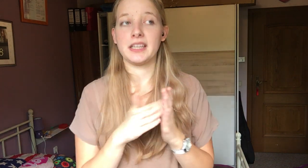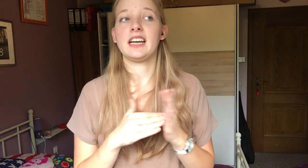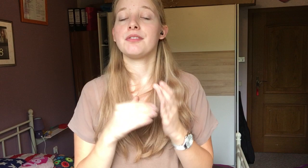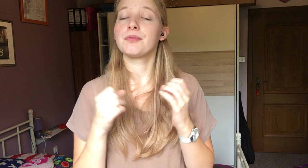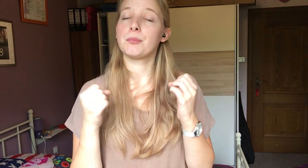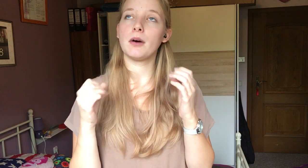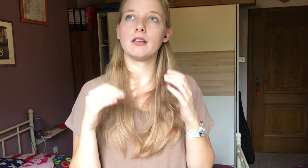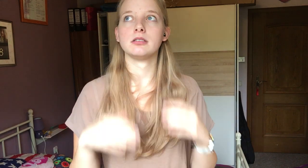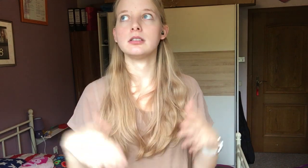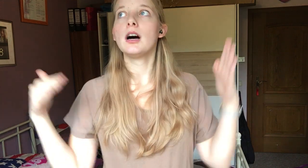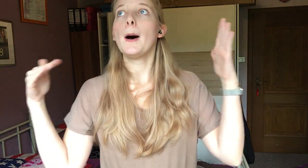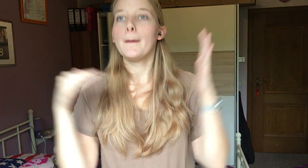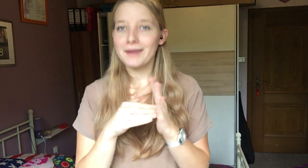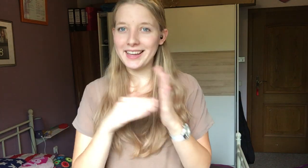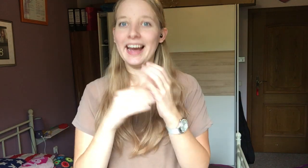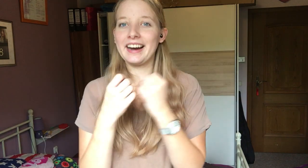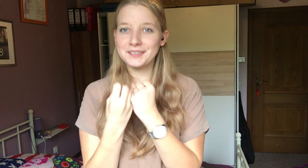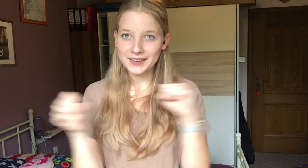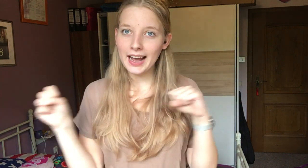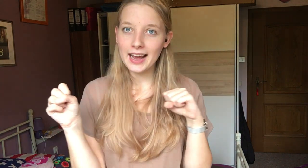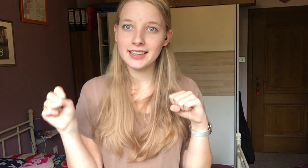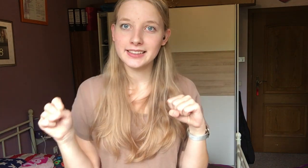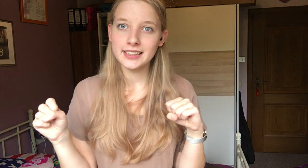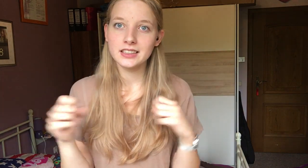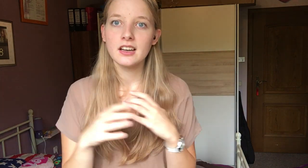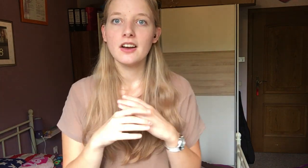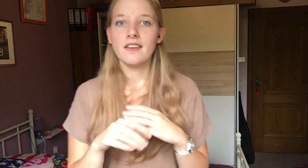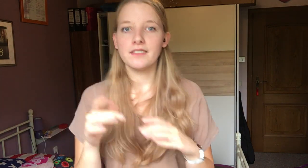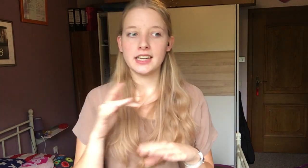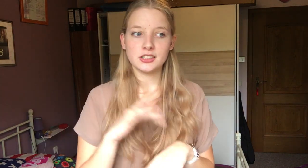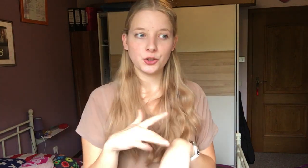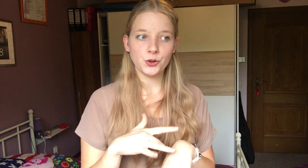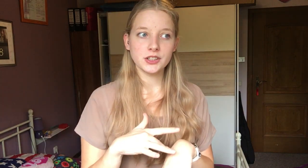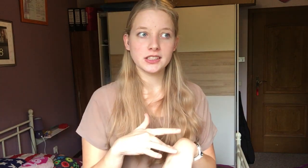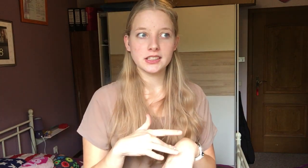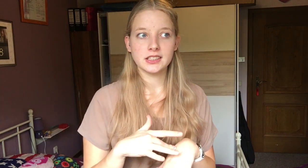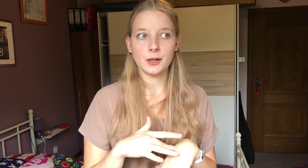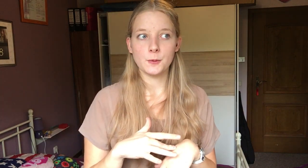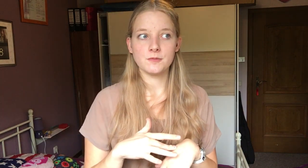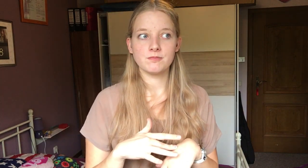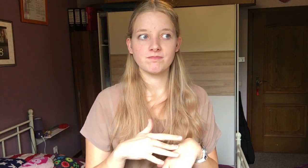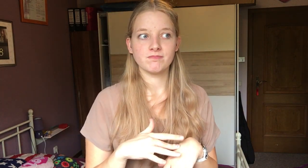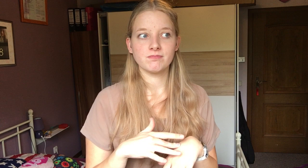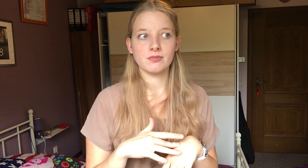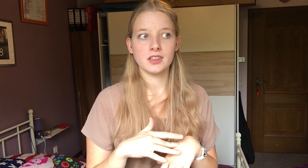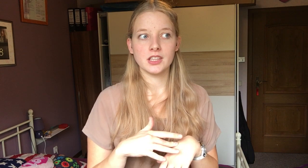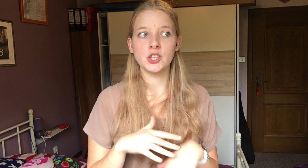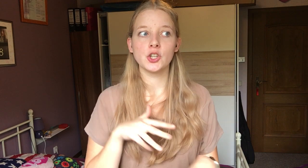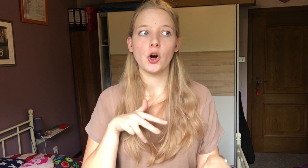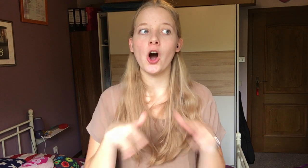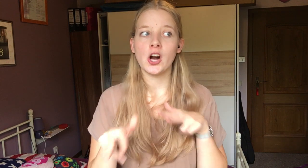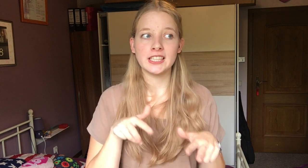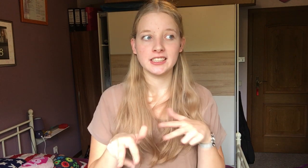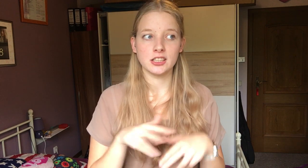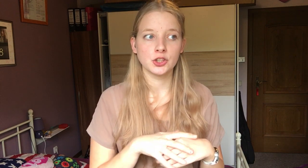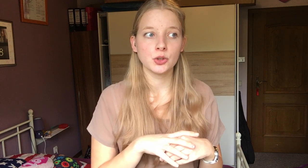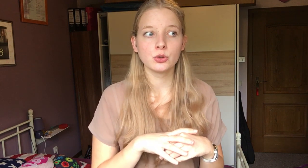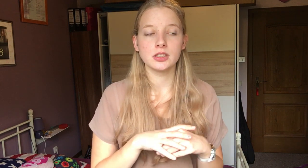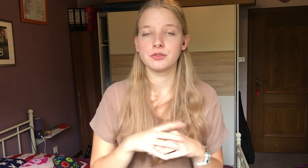Barrierefreiheit gilt, weil es ein Grund ist, die Organisation ist